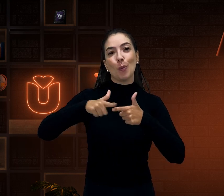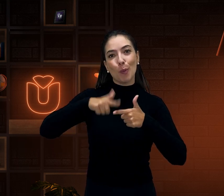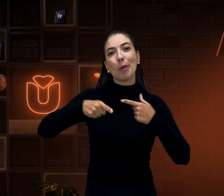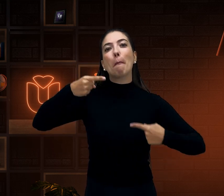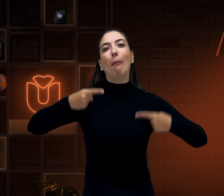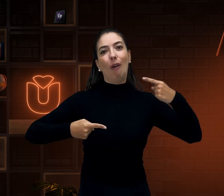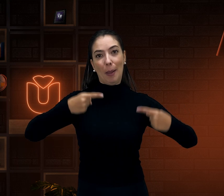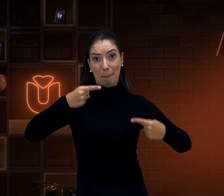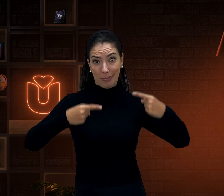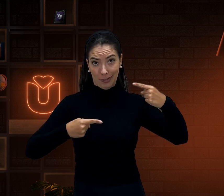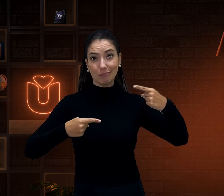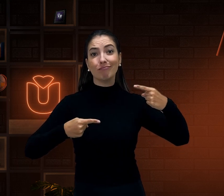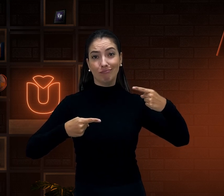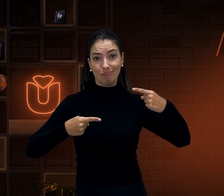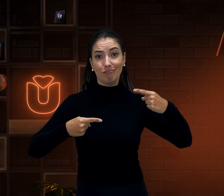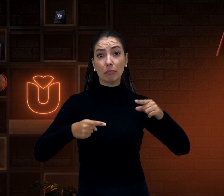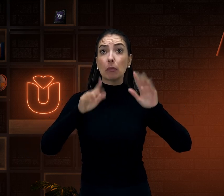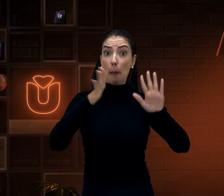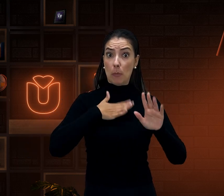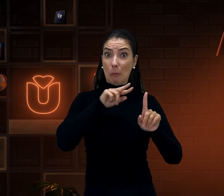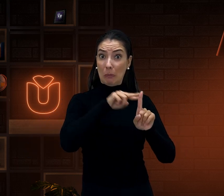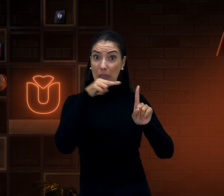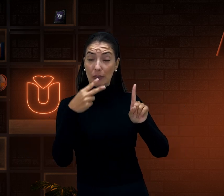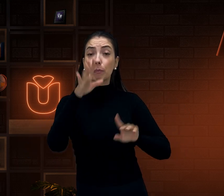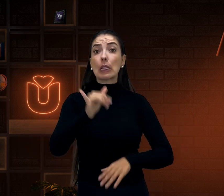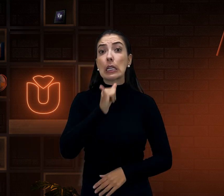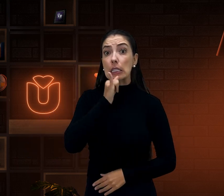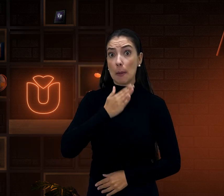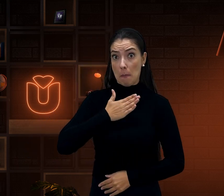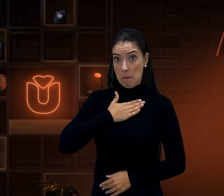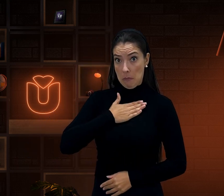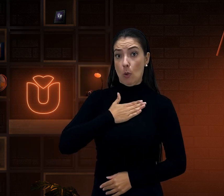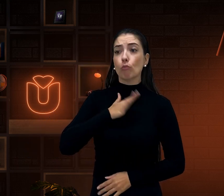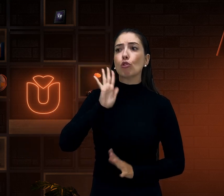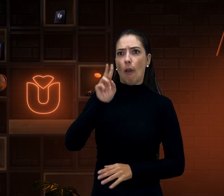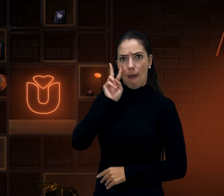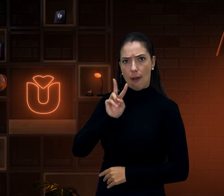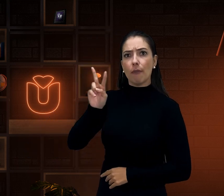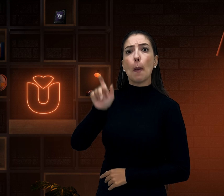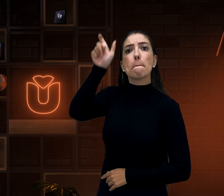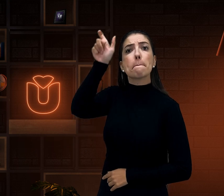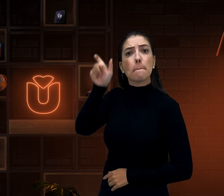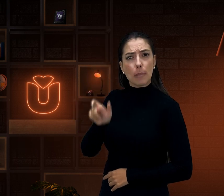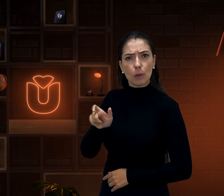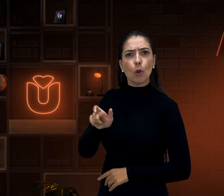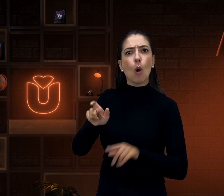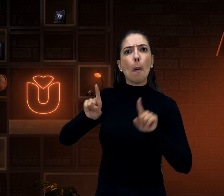É um problema a ser discutido. Mas a minha percepção é a seguinte. Porque eu já vi